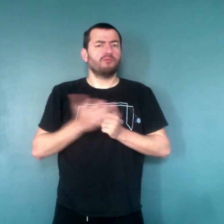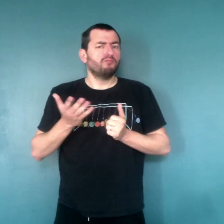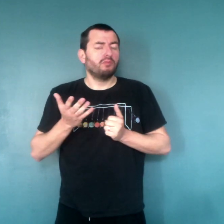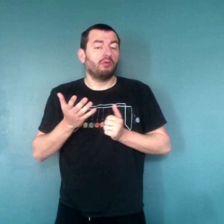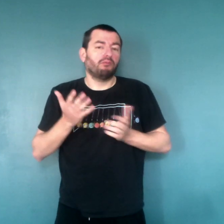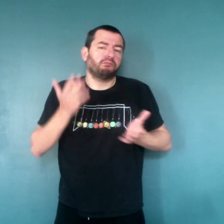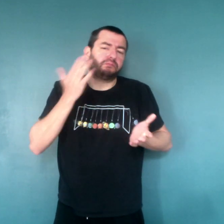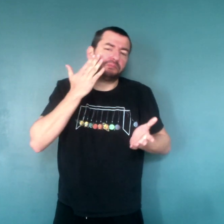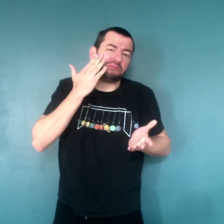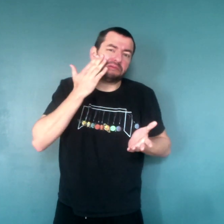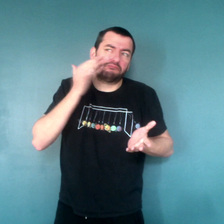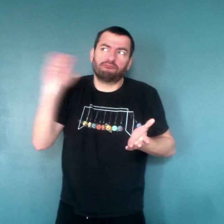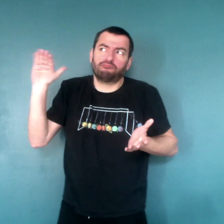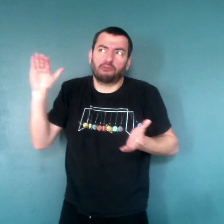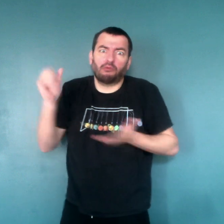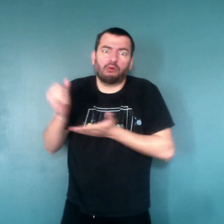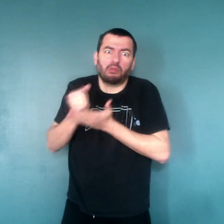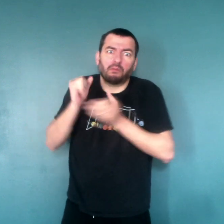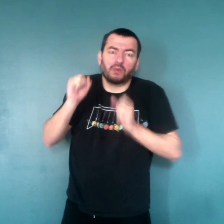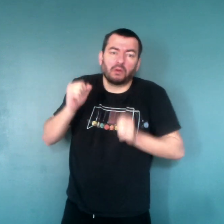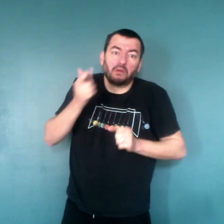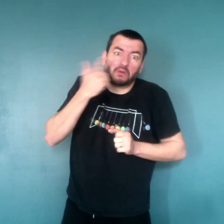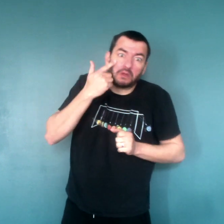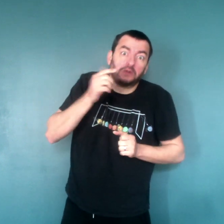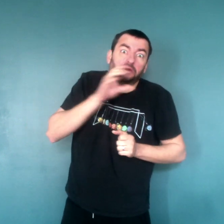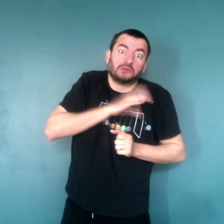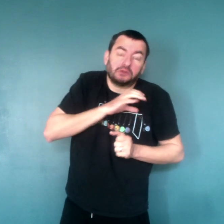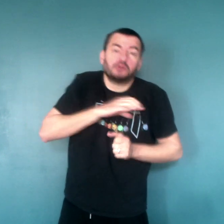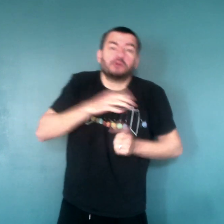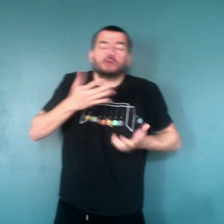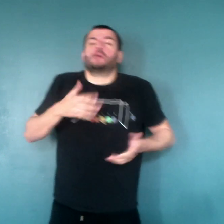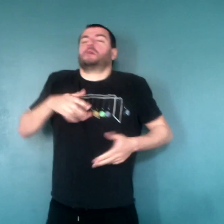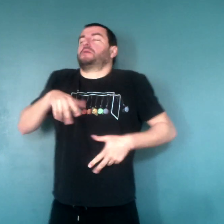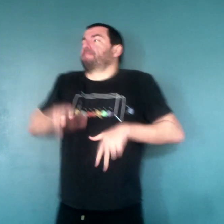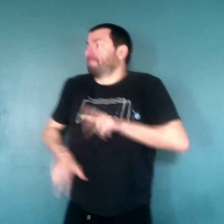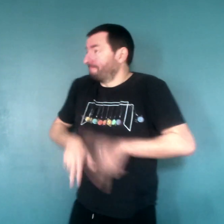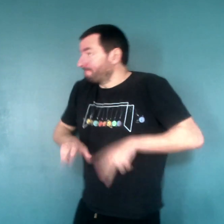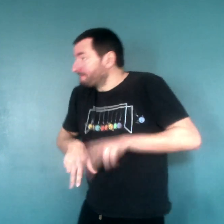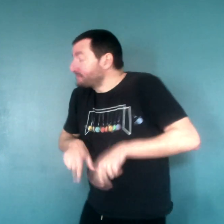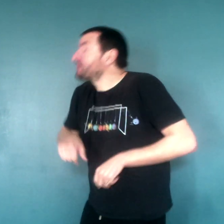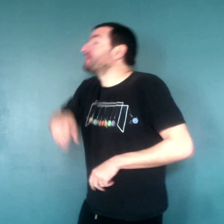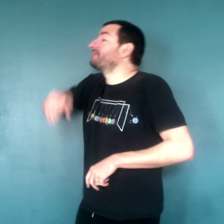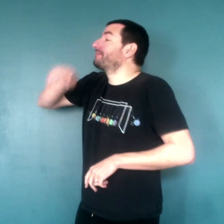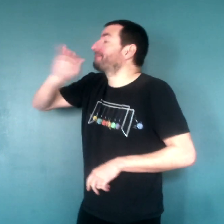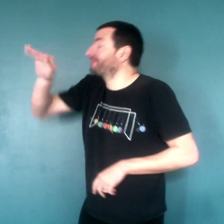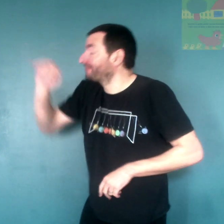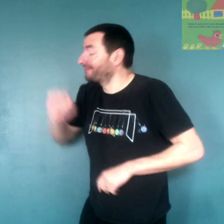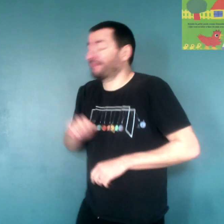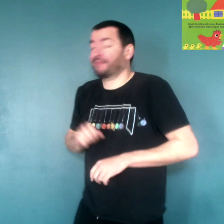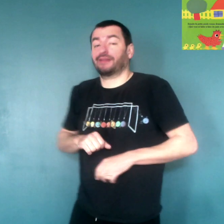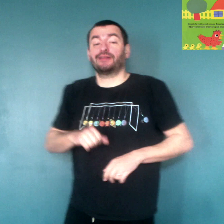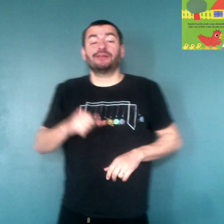Allez, on essaye. Je vais aller demander aux amis quand même s'ils veulent bien m'aider. Eh, eh, les copains !